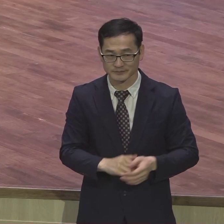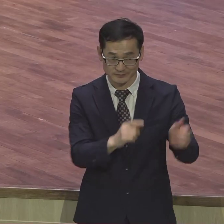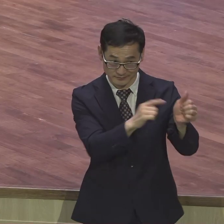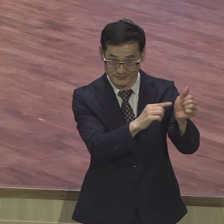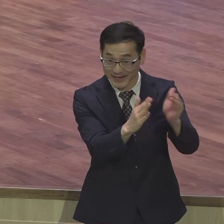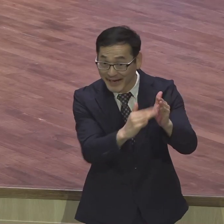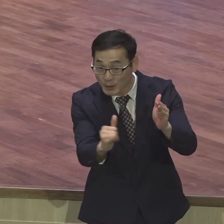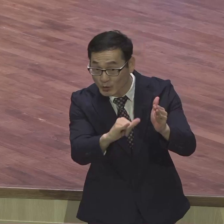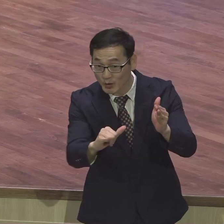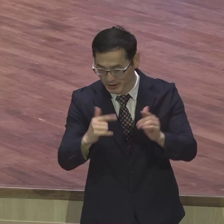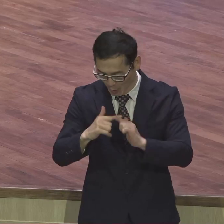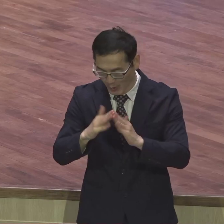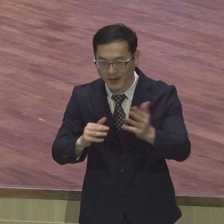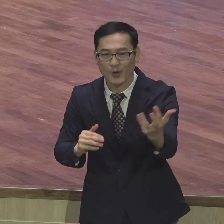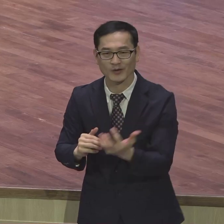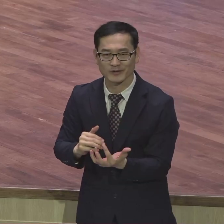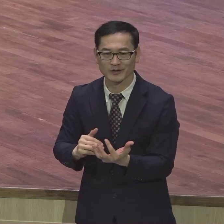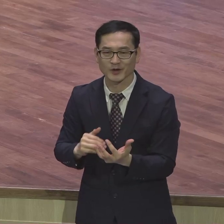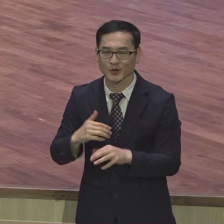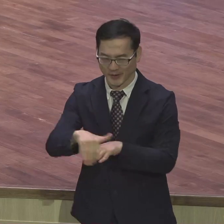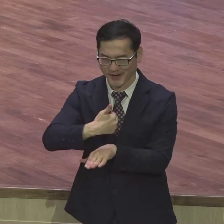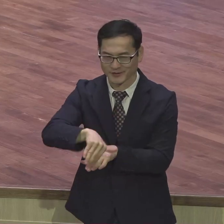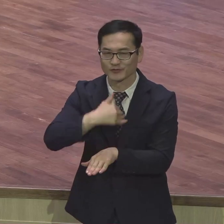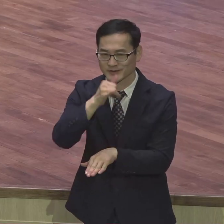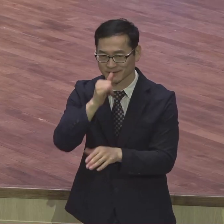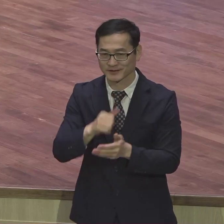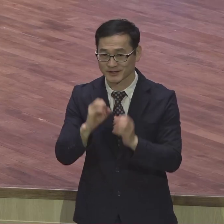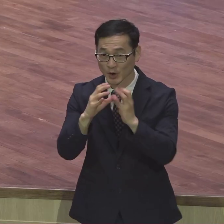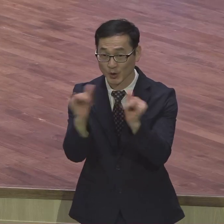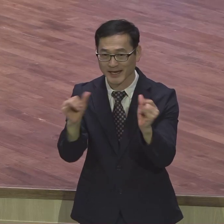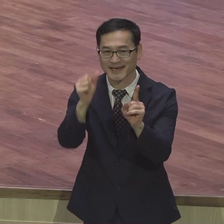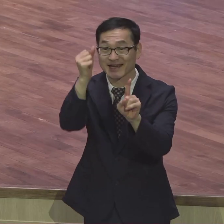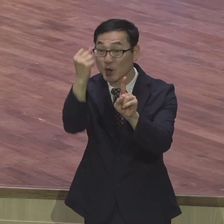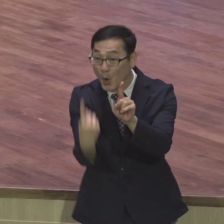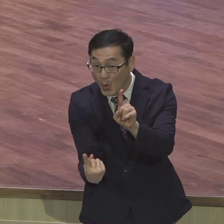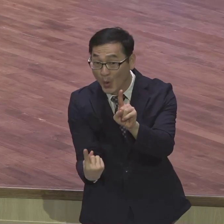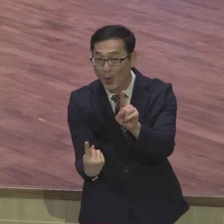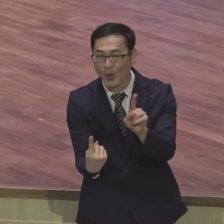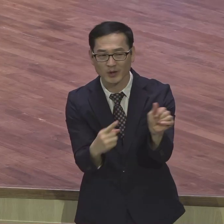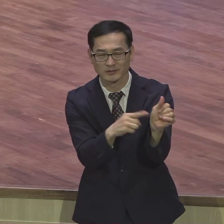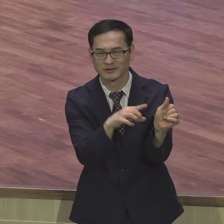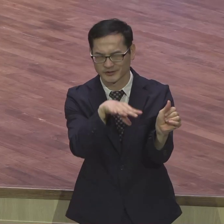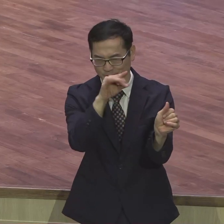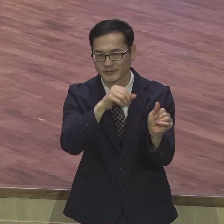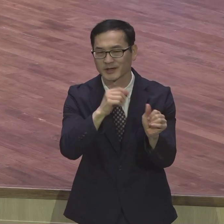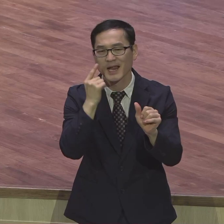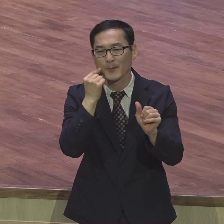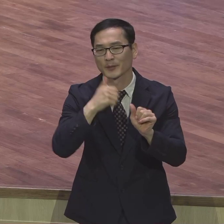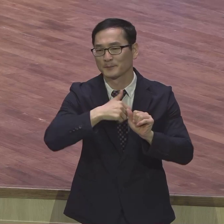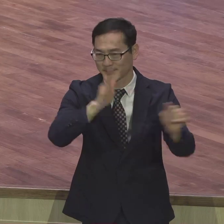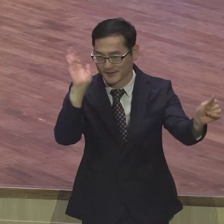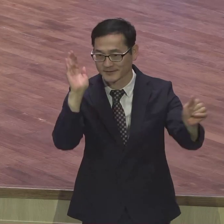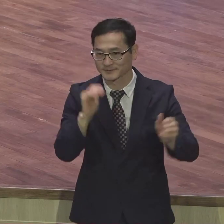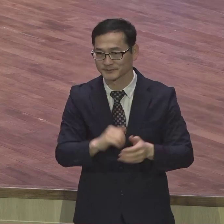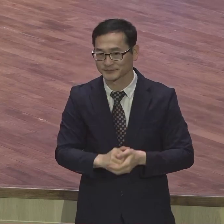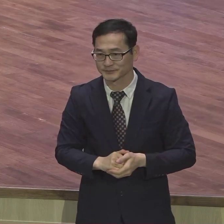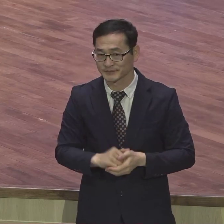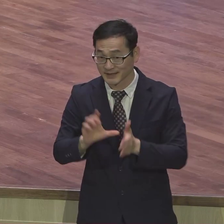그 성교사 1호로 그리고 협력을 시작하면서 그렇게 본격적인 그런